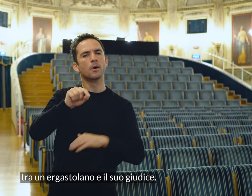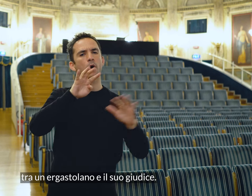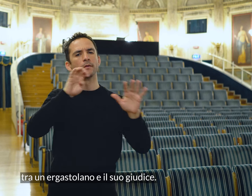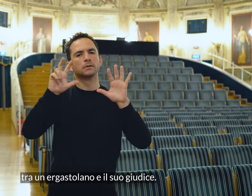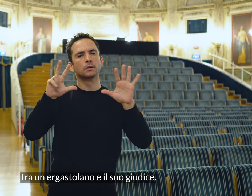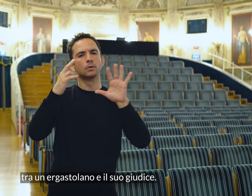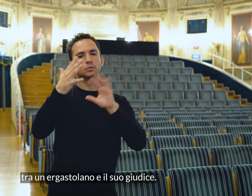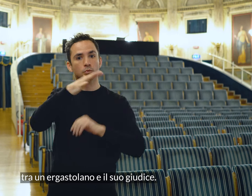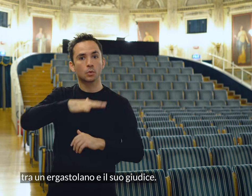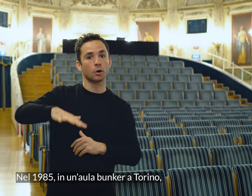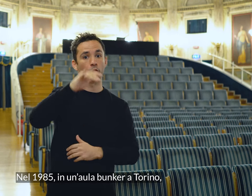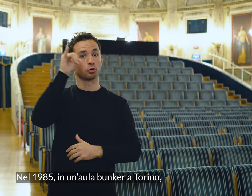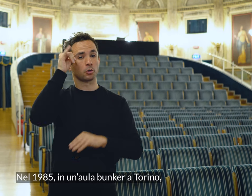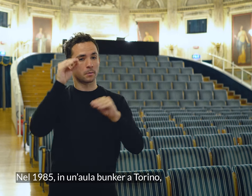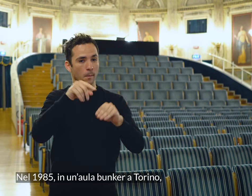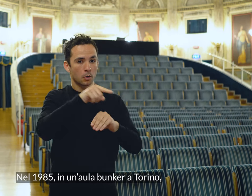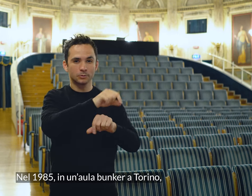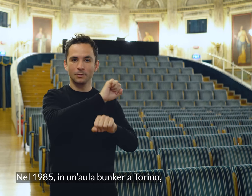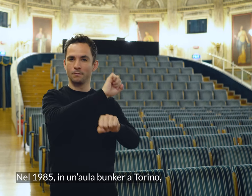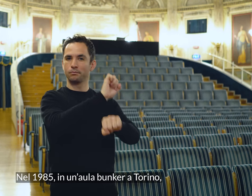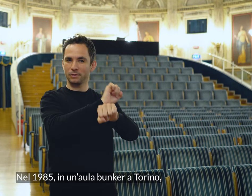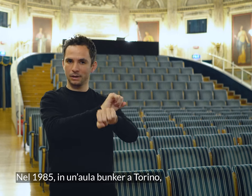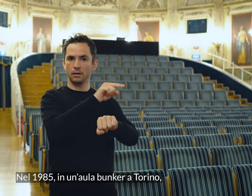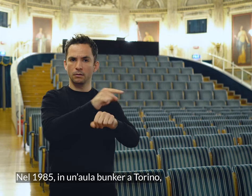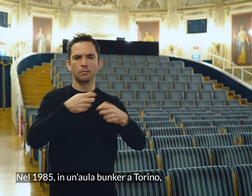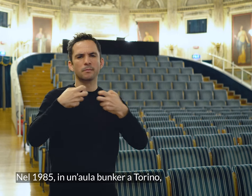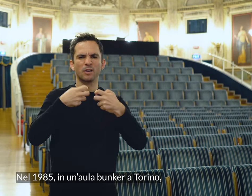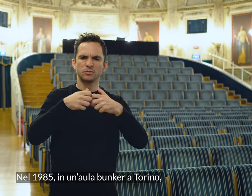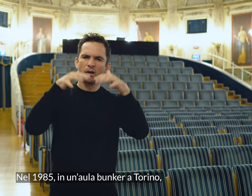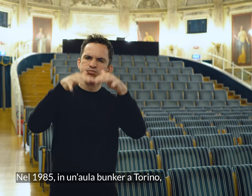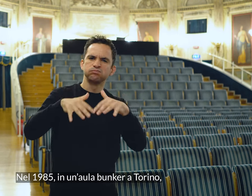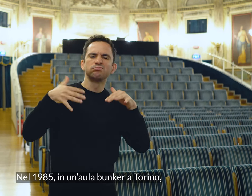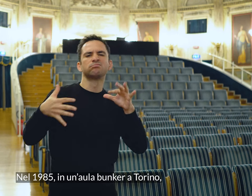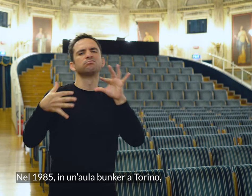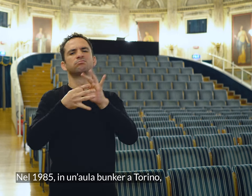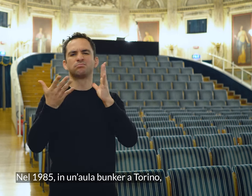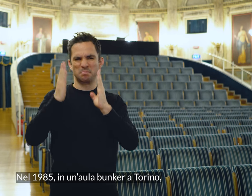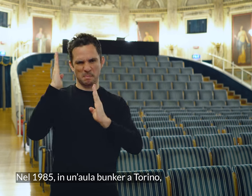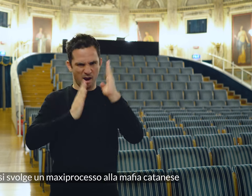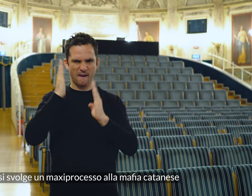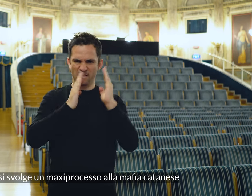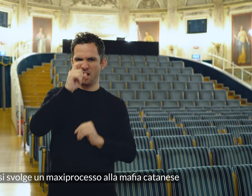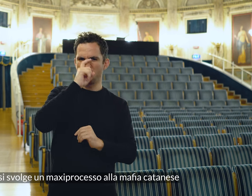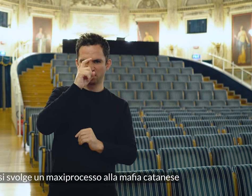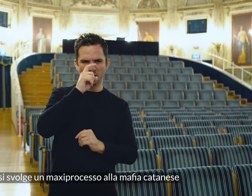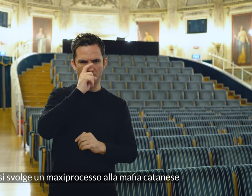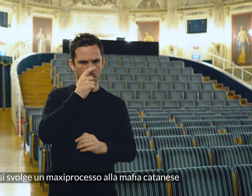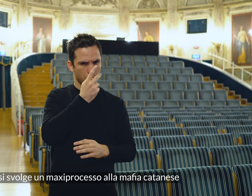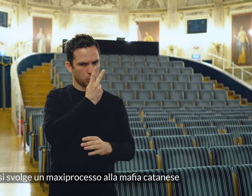e il suo giudice. Nel 1985 in un'aula bunker a Torino si svolge un maxiprocesso alla